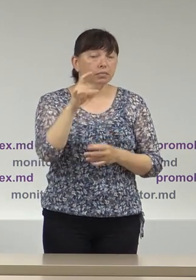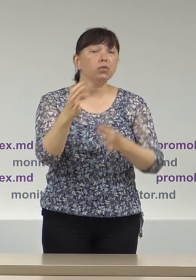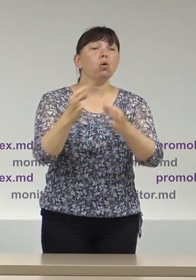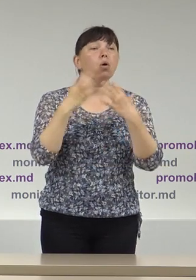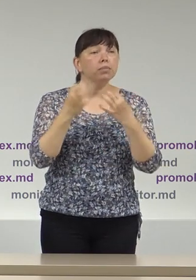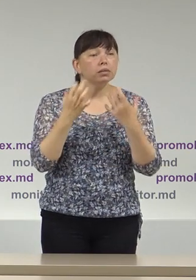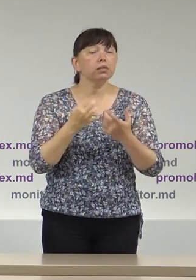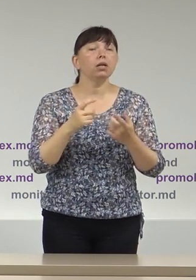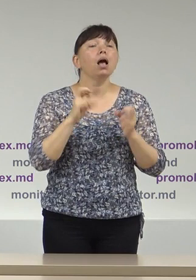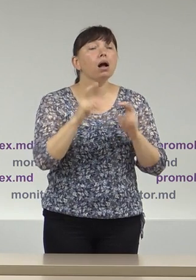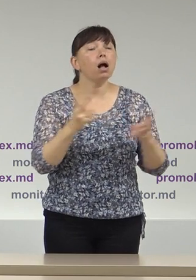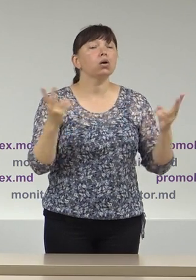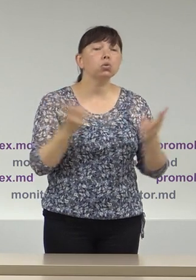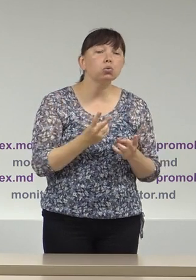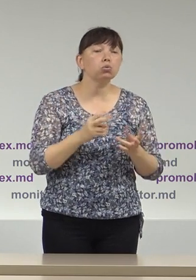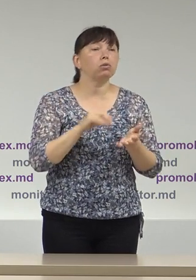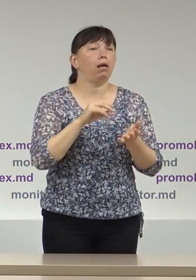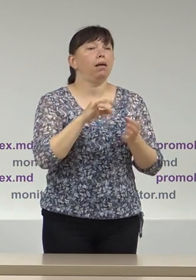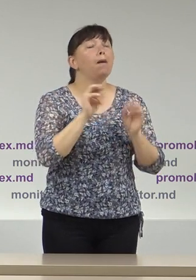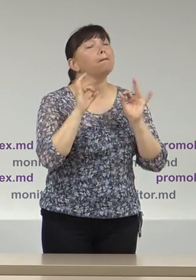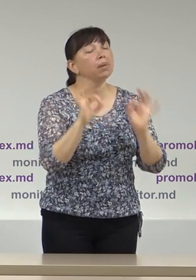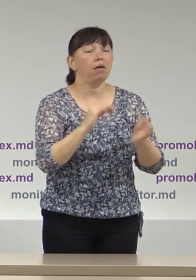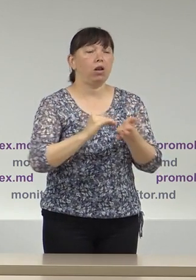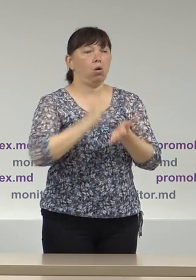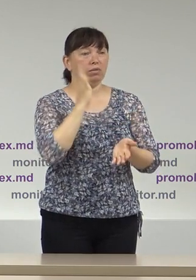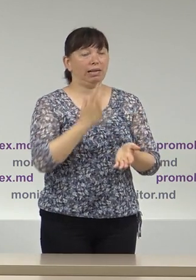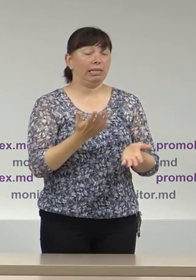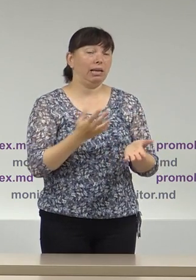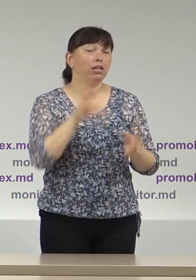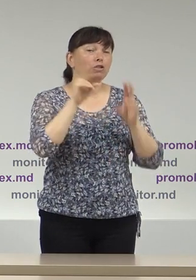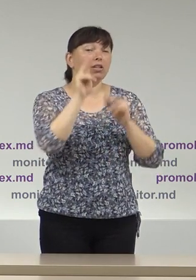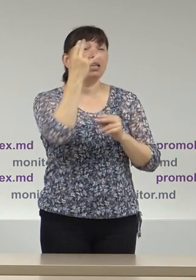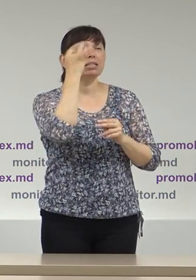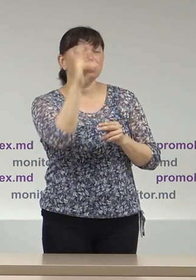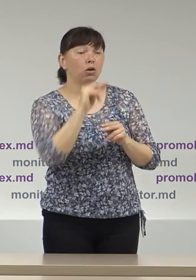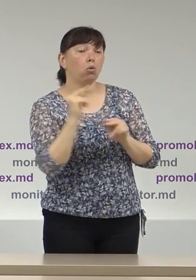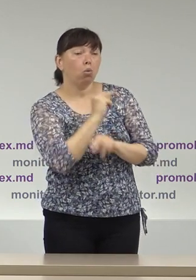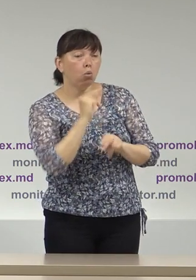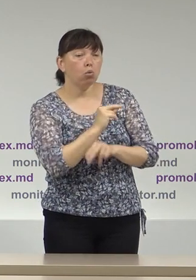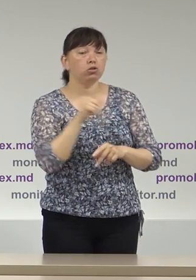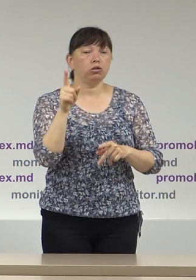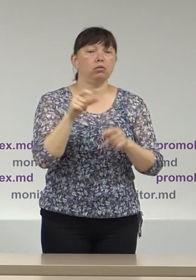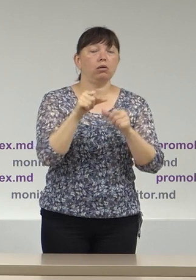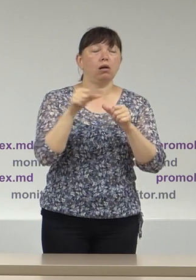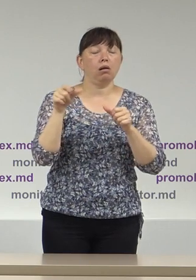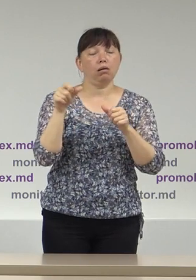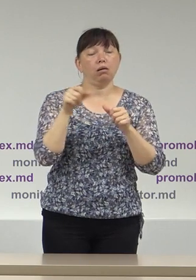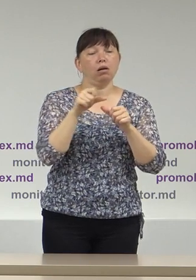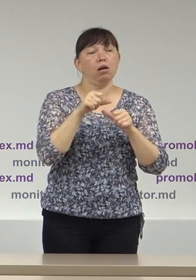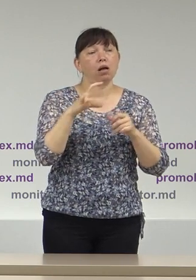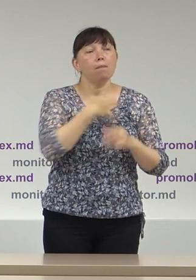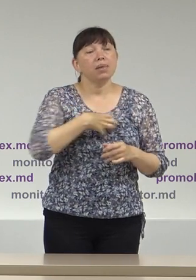explicat cum trebuie să ne refuze deci considerăm o astfel de abordare una incorrectă